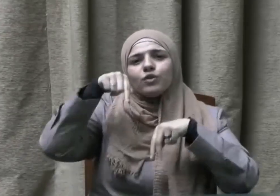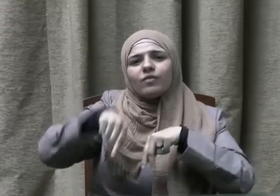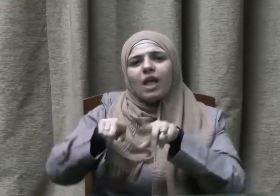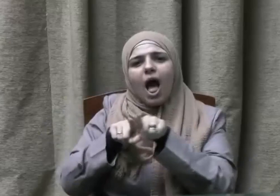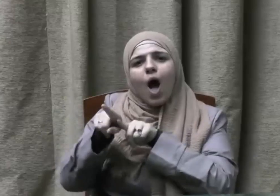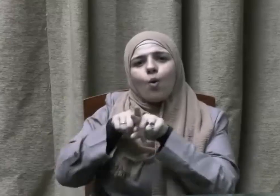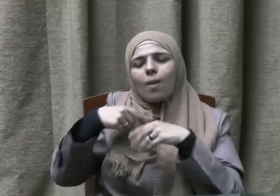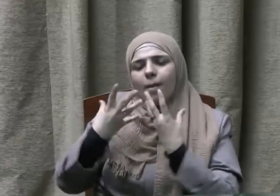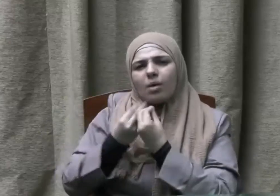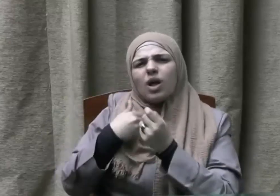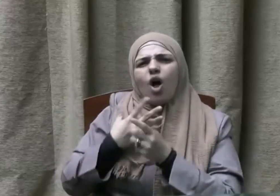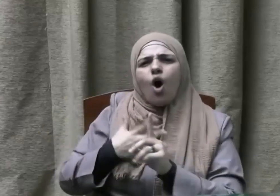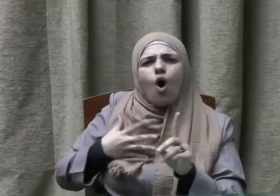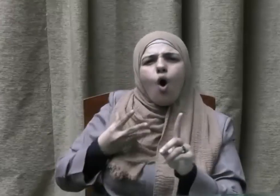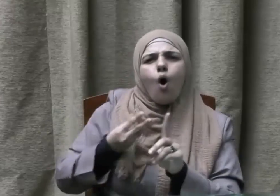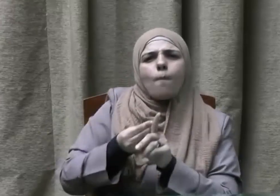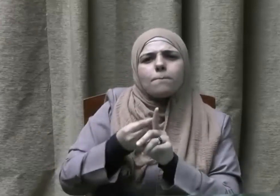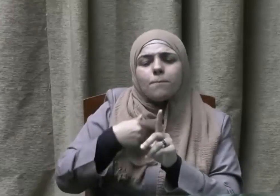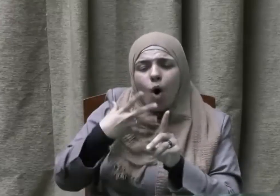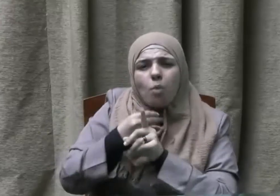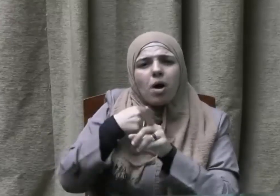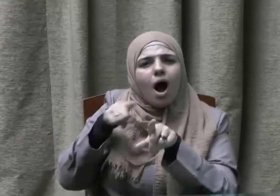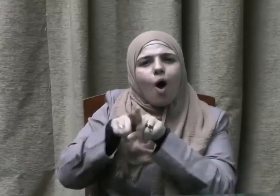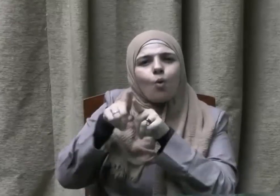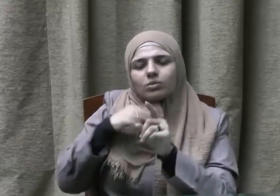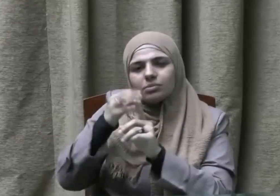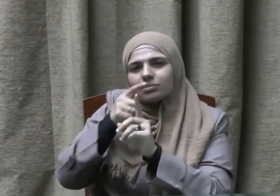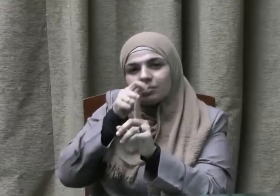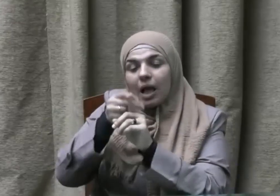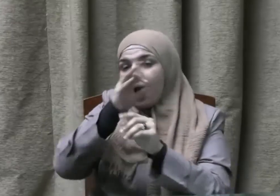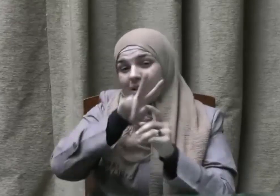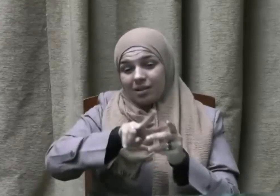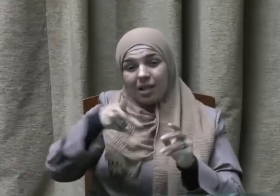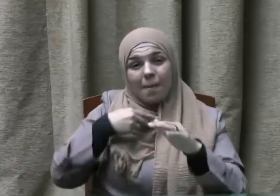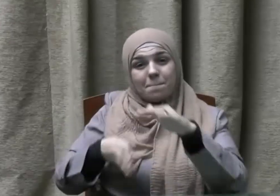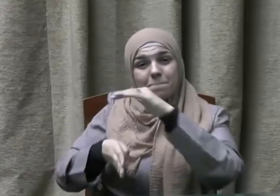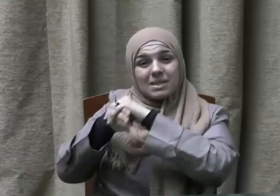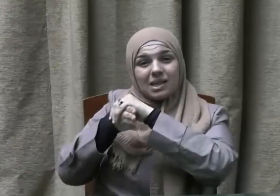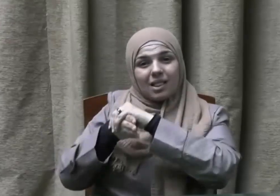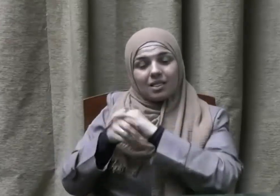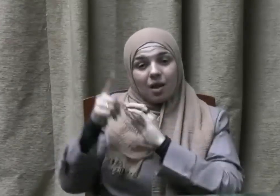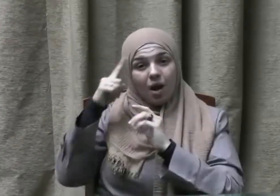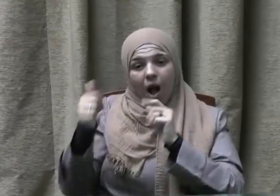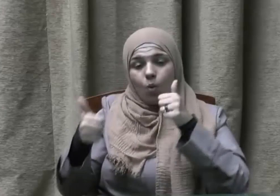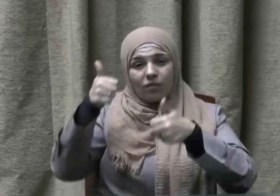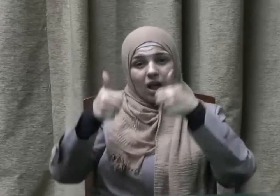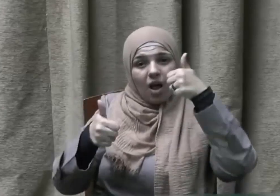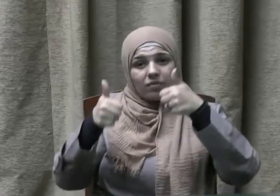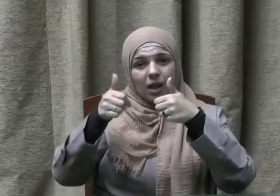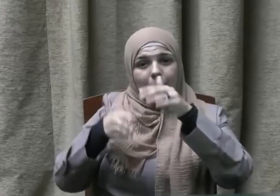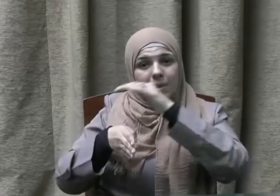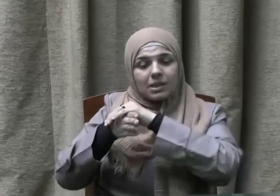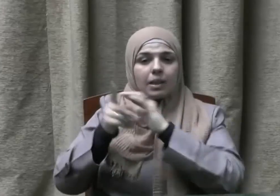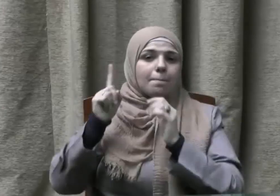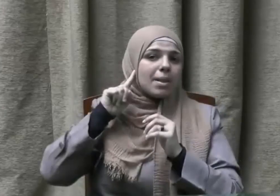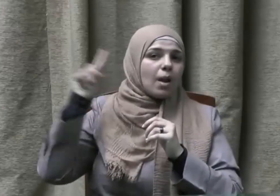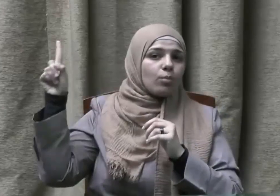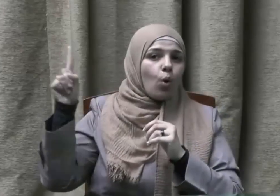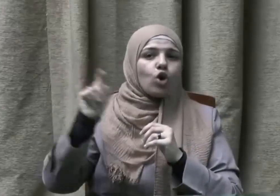واستجابا وعن من حرص واقتدا فقال صلى الله عليه وسلم ذات يوم من أصبح منكم